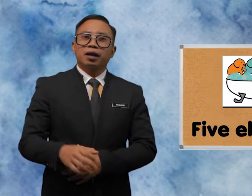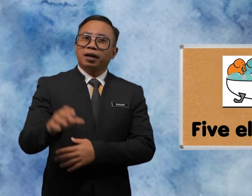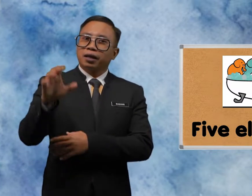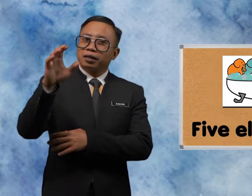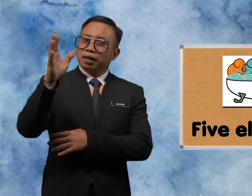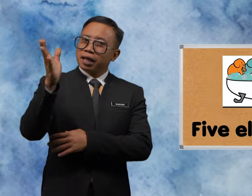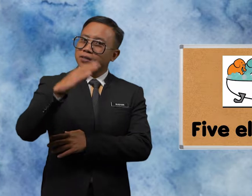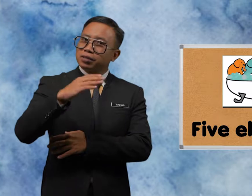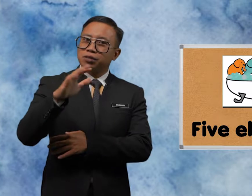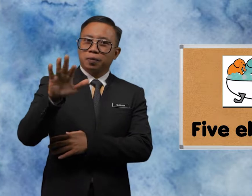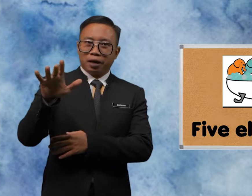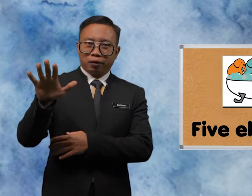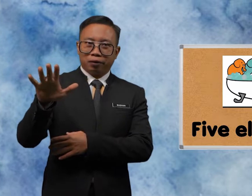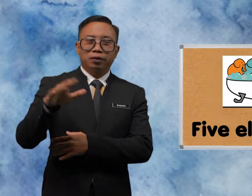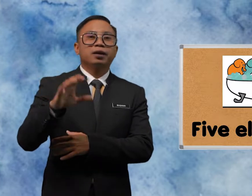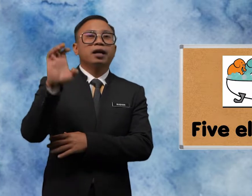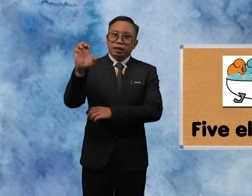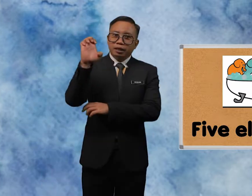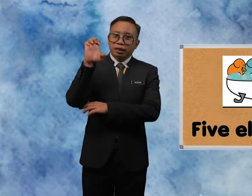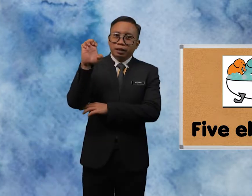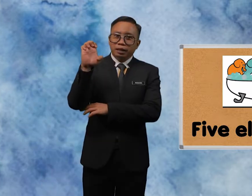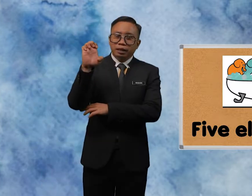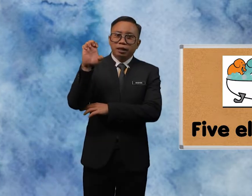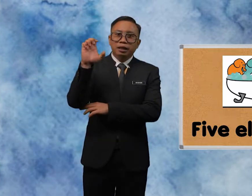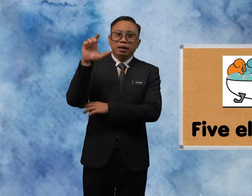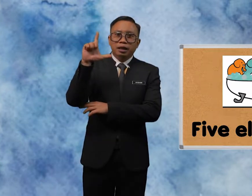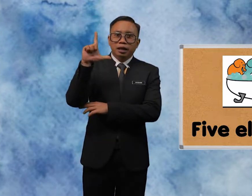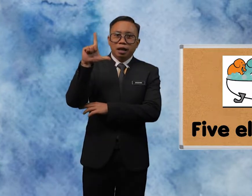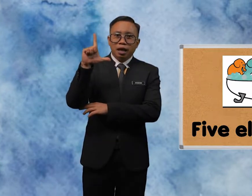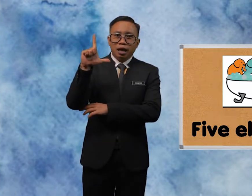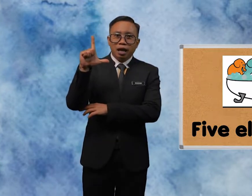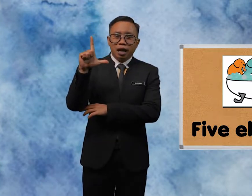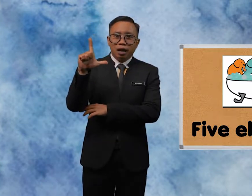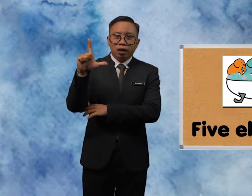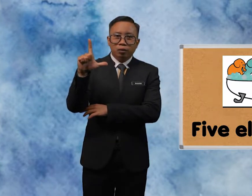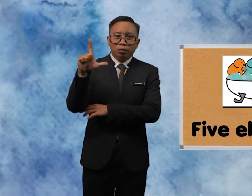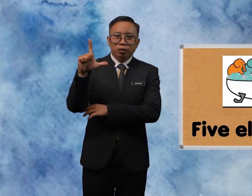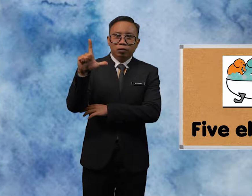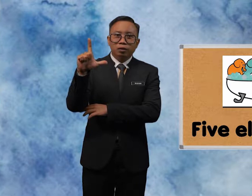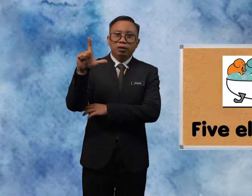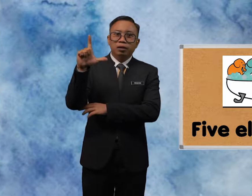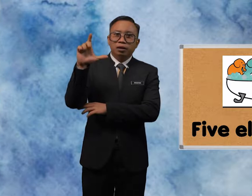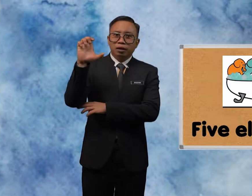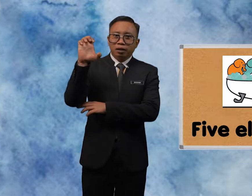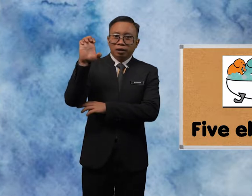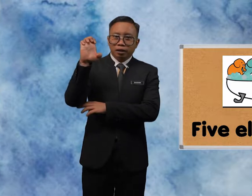Let's Spell E L L L E